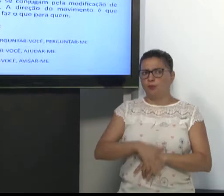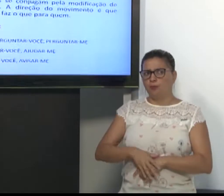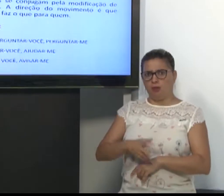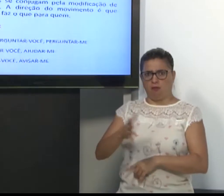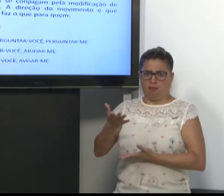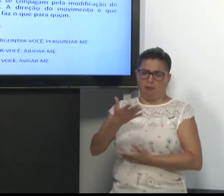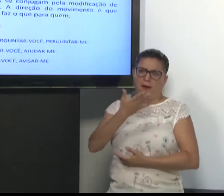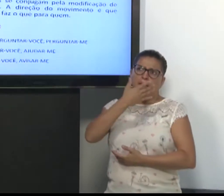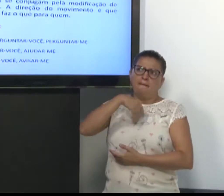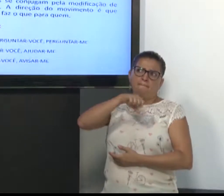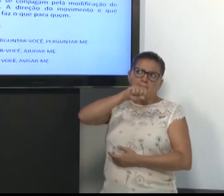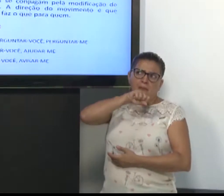por exemplo.